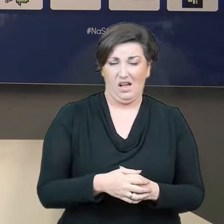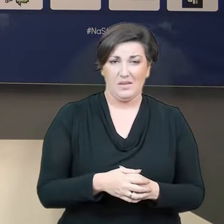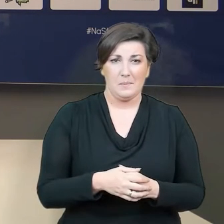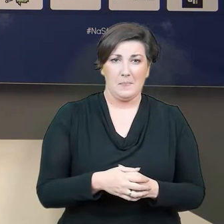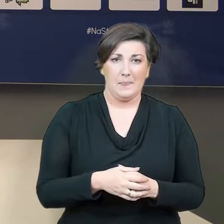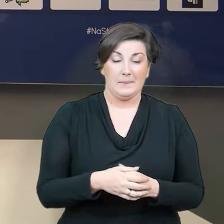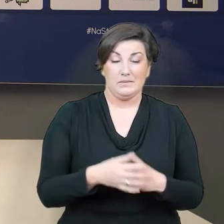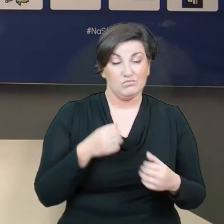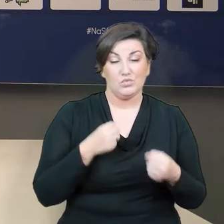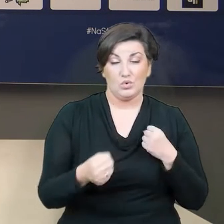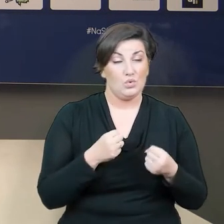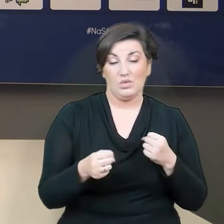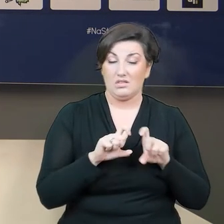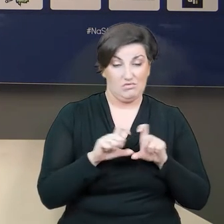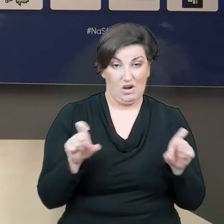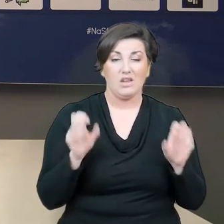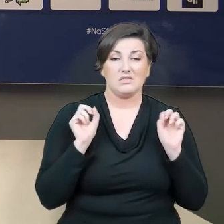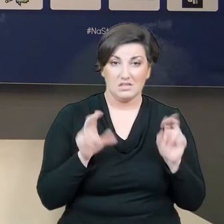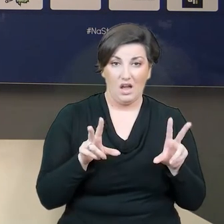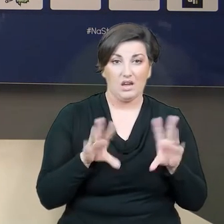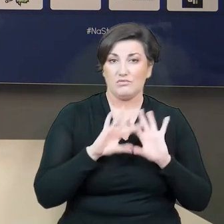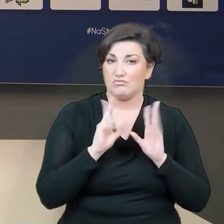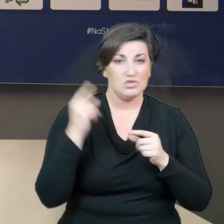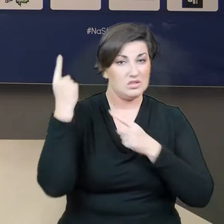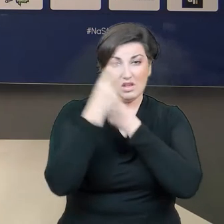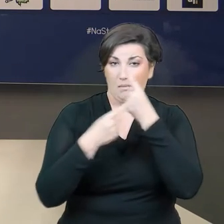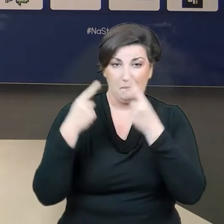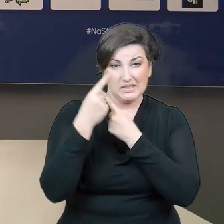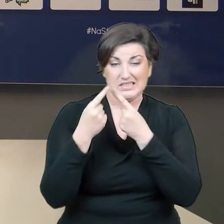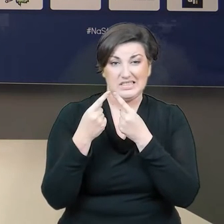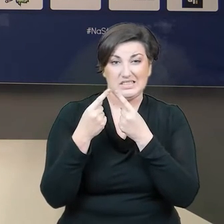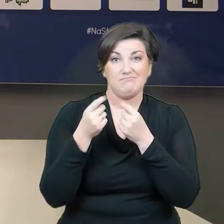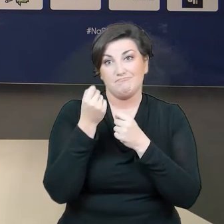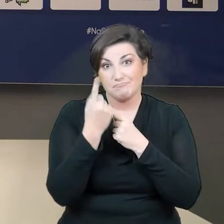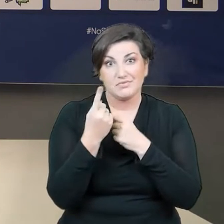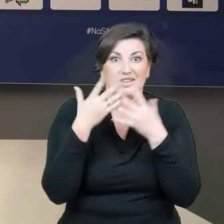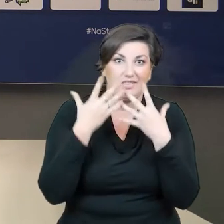Jest to trudny moment. Wszystkie myśli gdzieś tam, mimo iż czasami człowiek chce się oderwać od